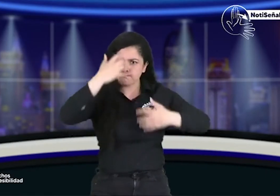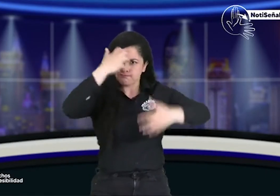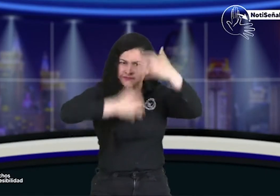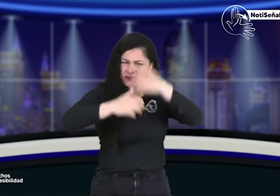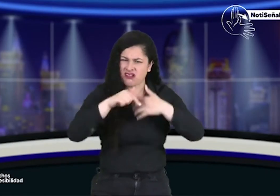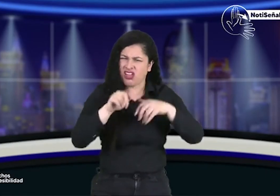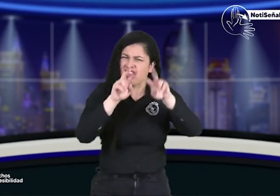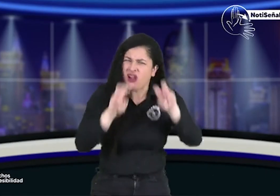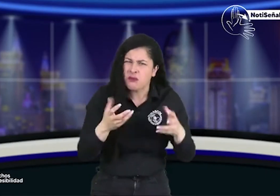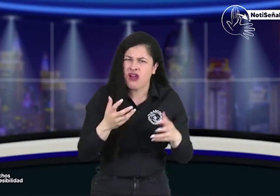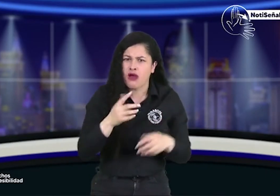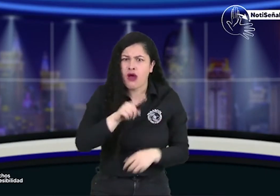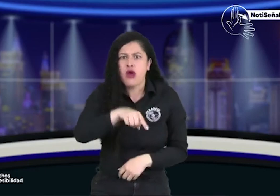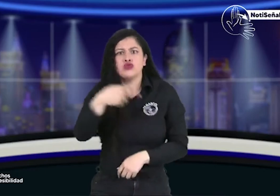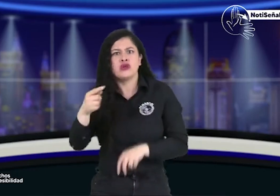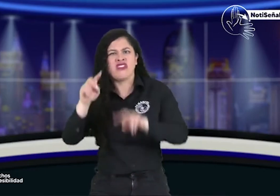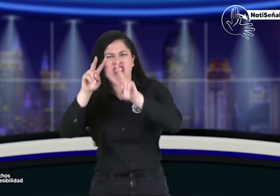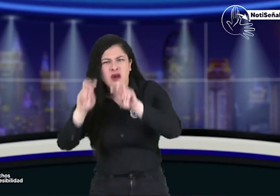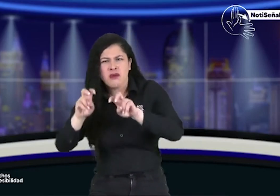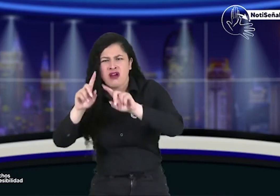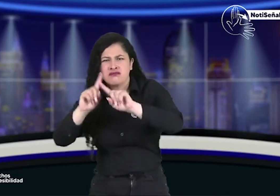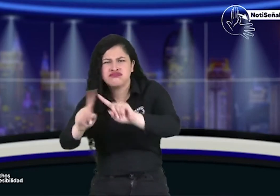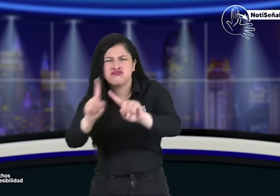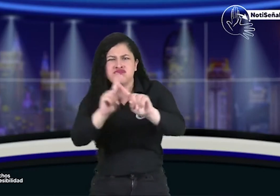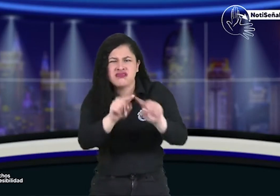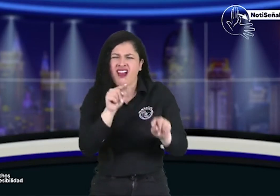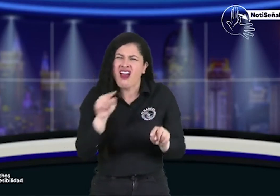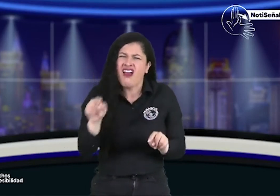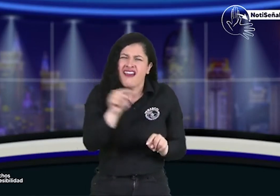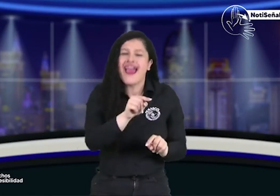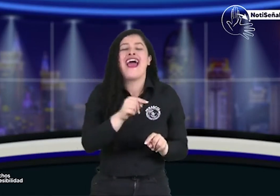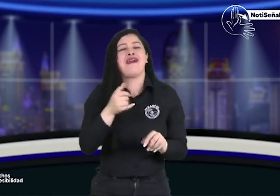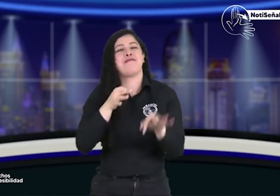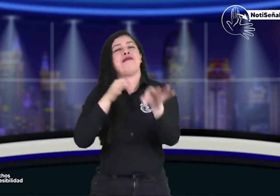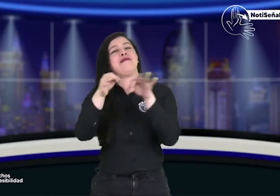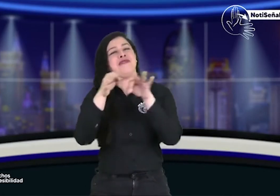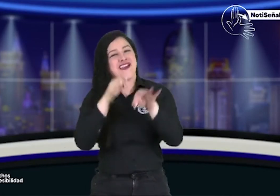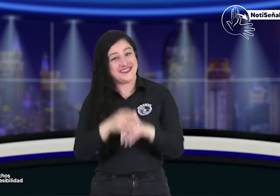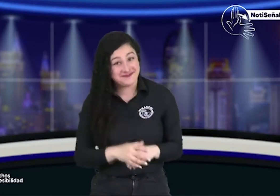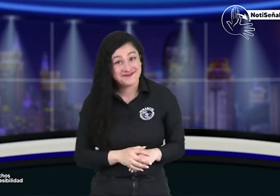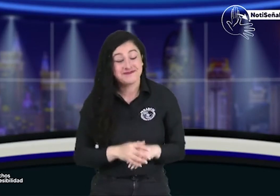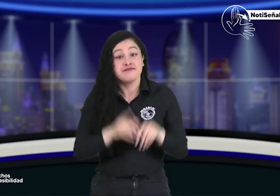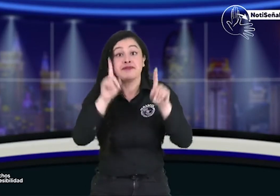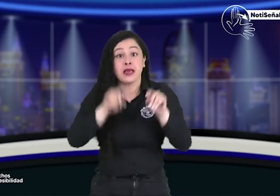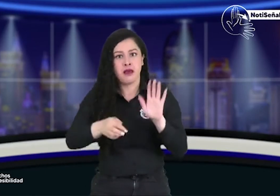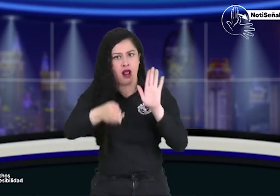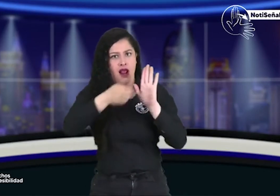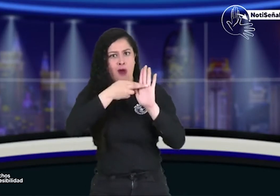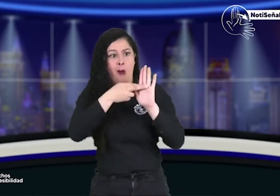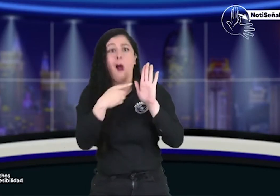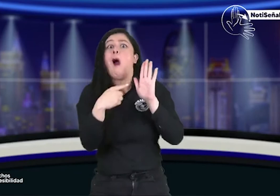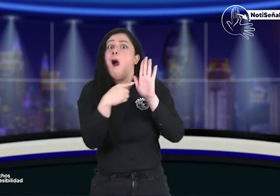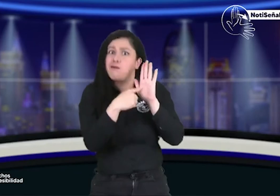que es el lugar donde se van a hacer los exámenes médicos y bueno algunos otros temas más que se les da esta explicación